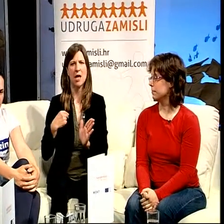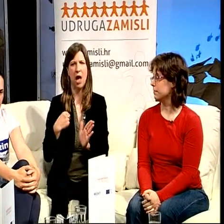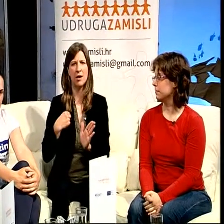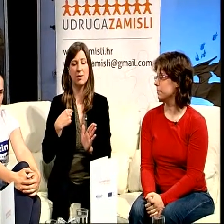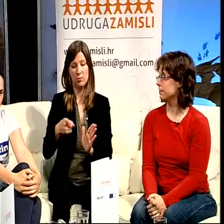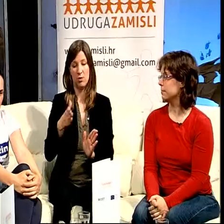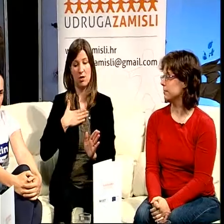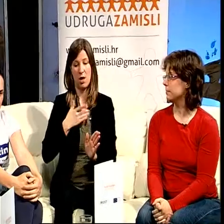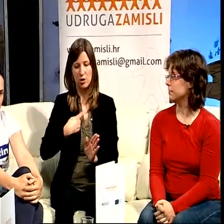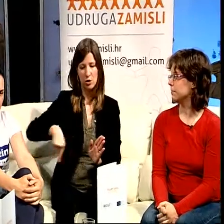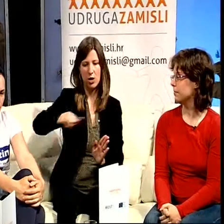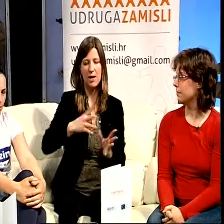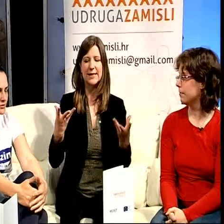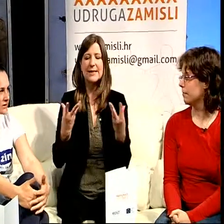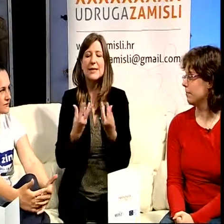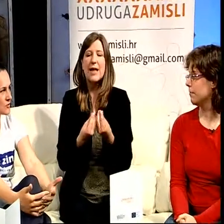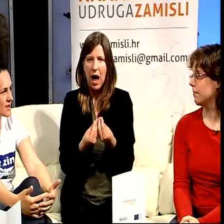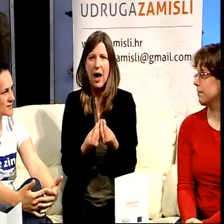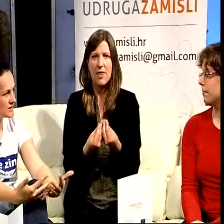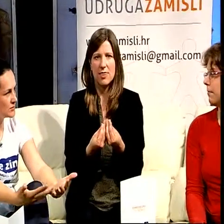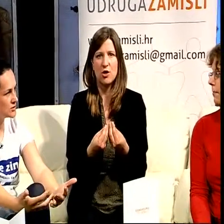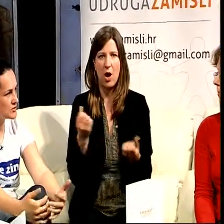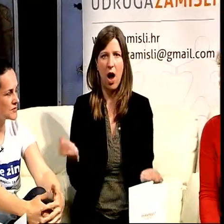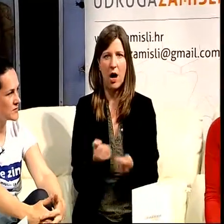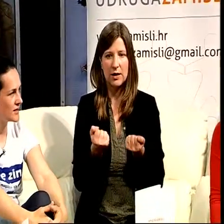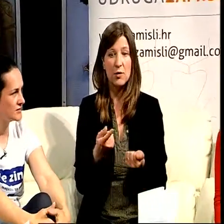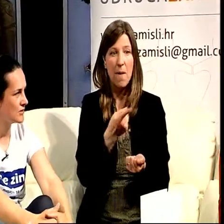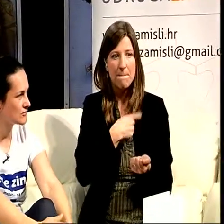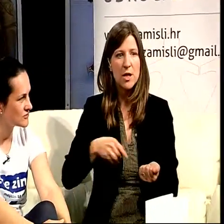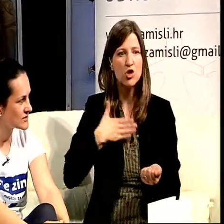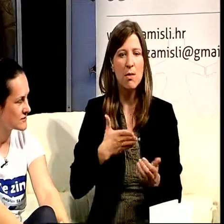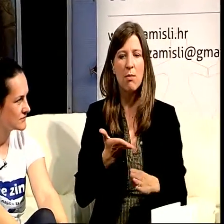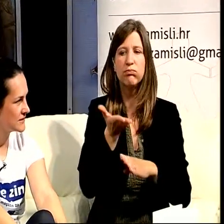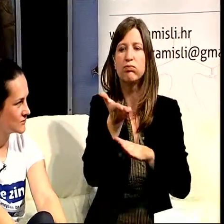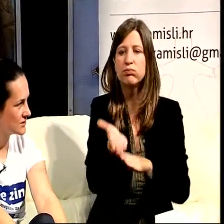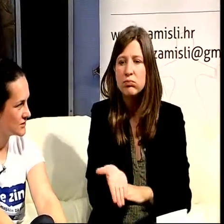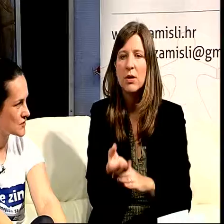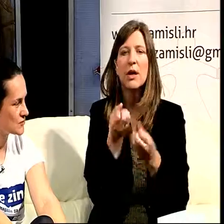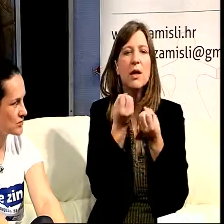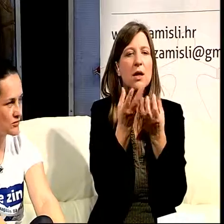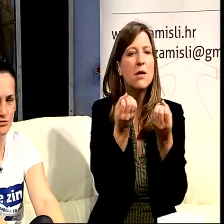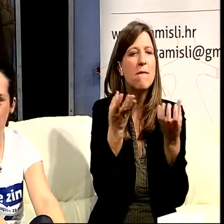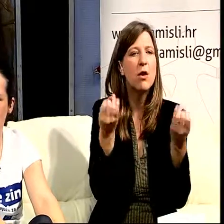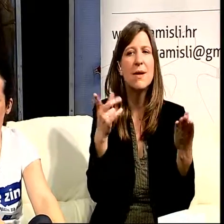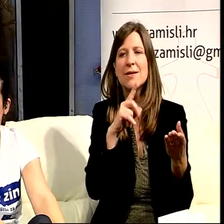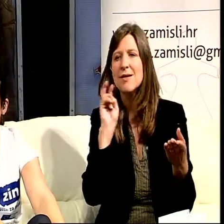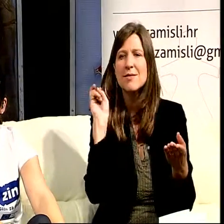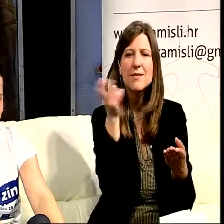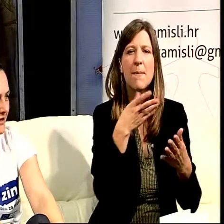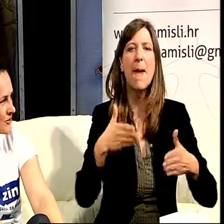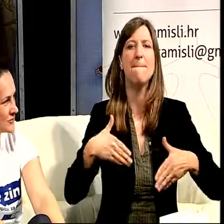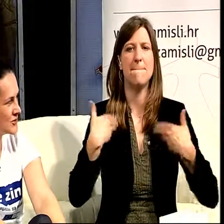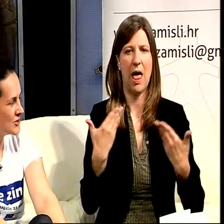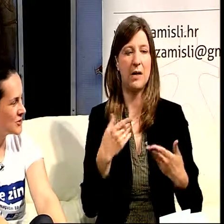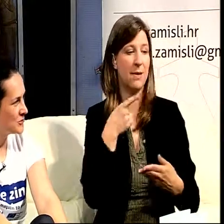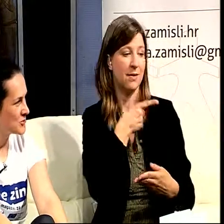i kroz njega smo ponudili informacije i podršku svim mladima u što si Ivona i ti osobno bila uključena i ti